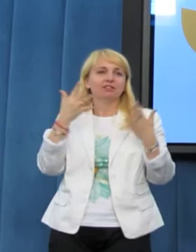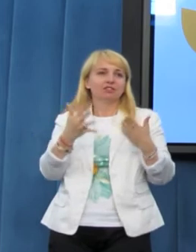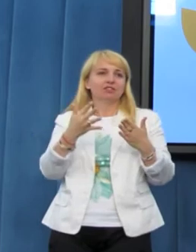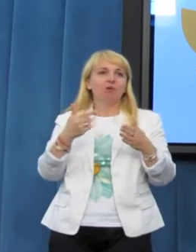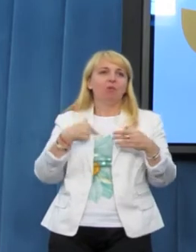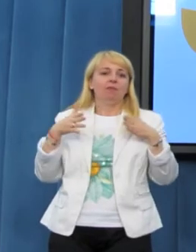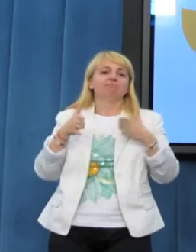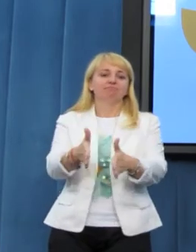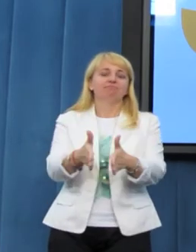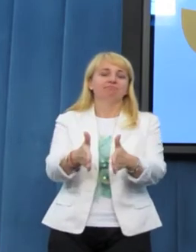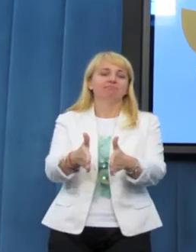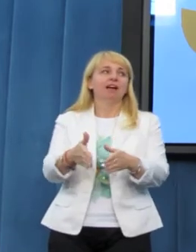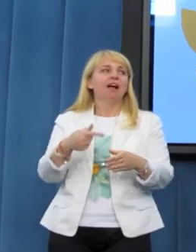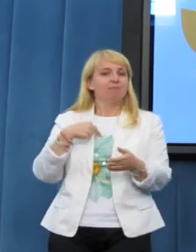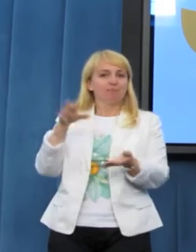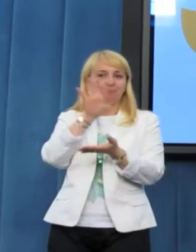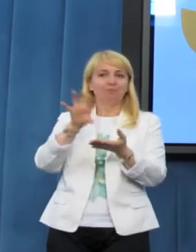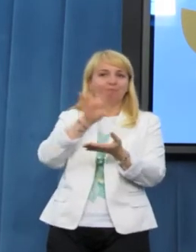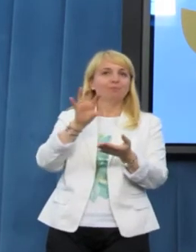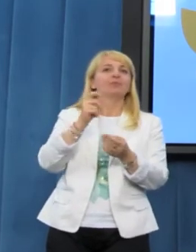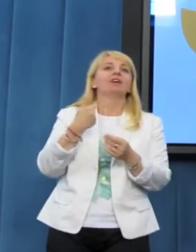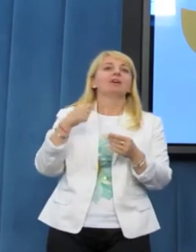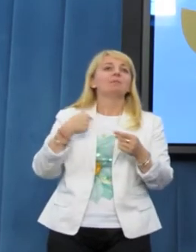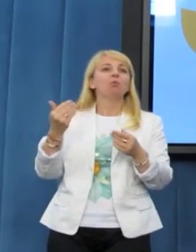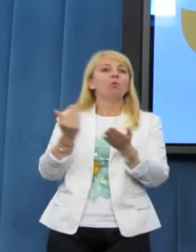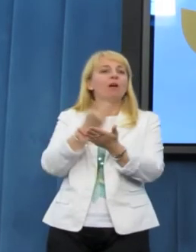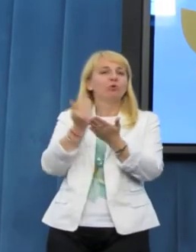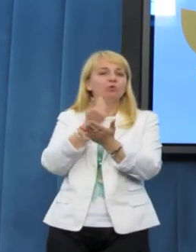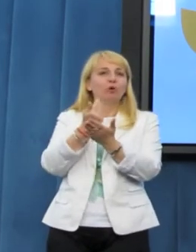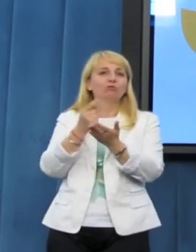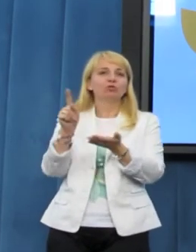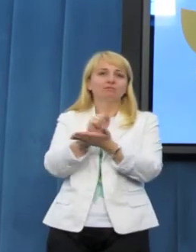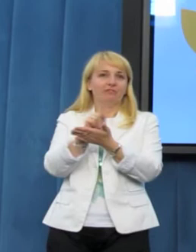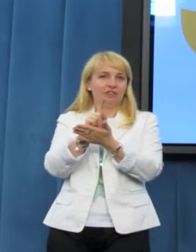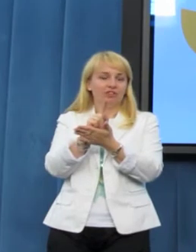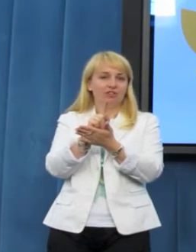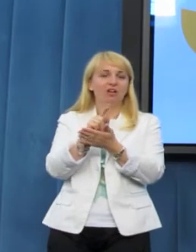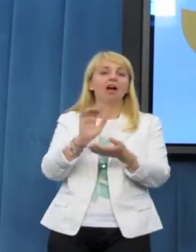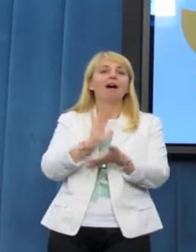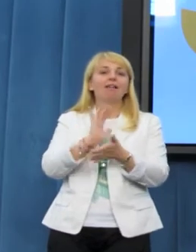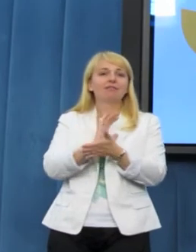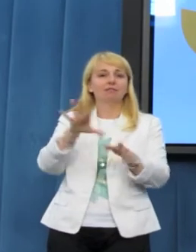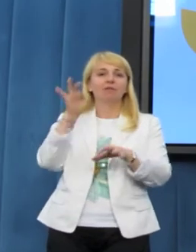z tego co obserwujemy ukazał się najnowszy sondaż w gazecie wyborczej